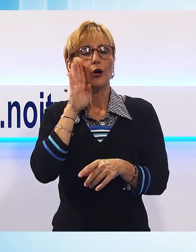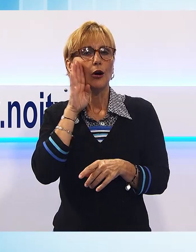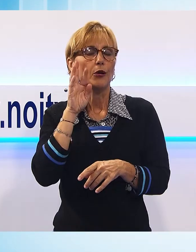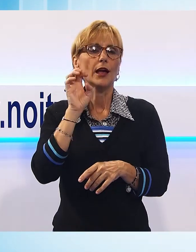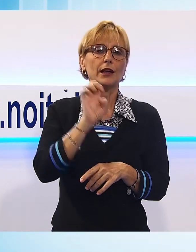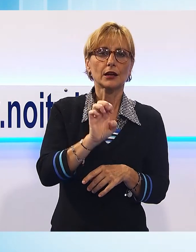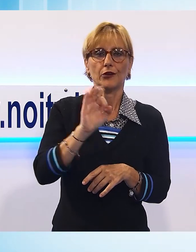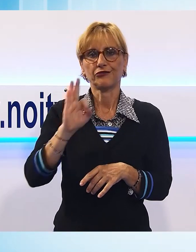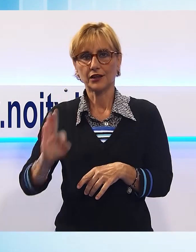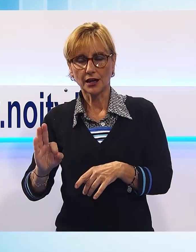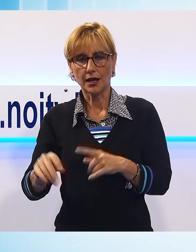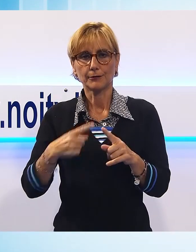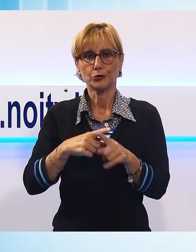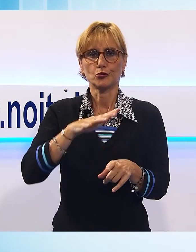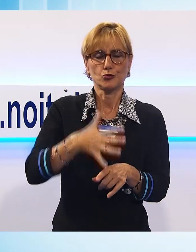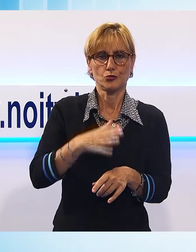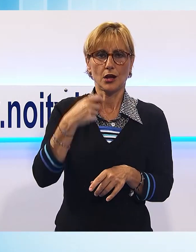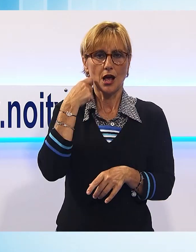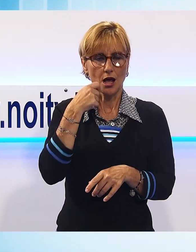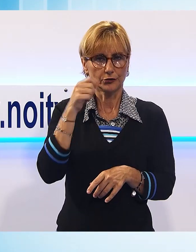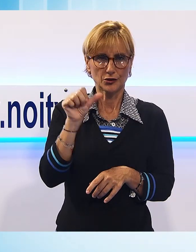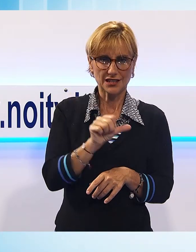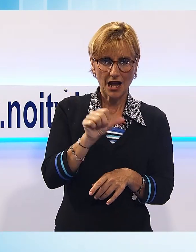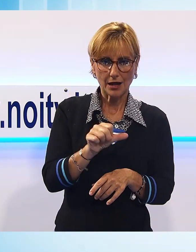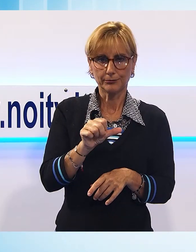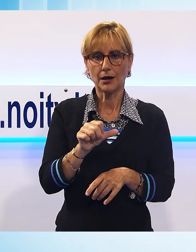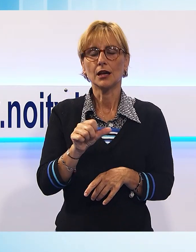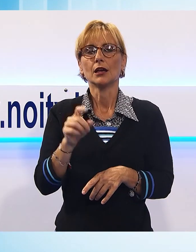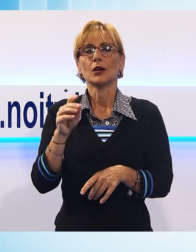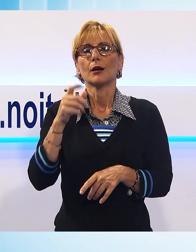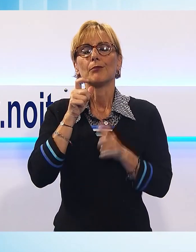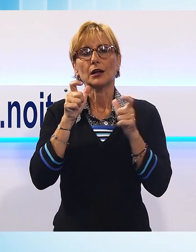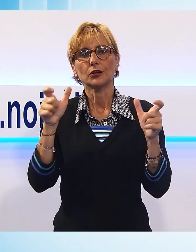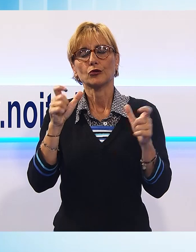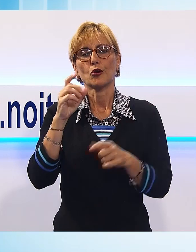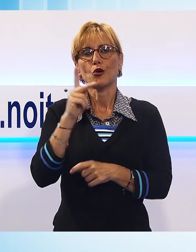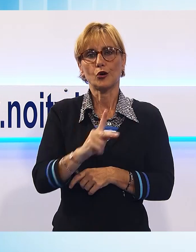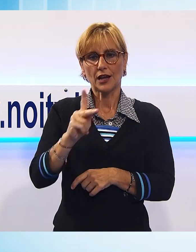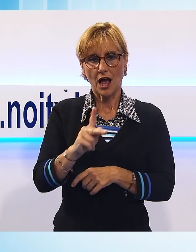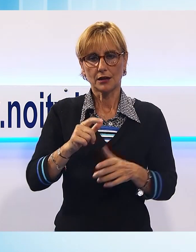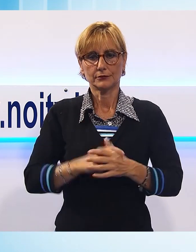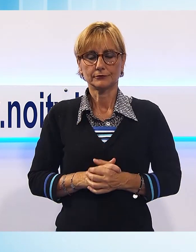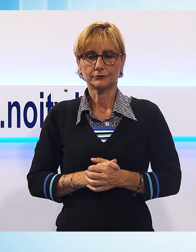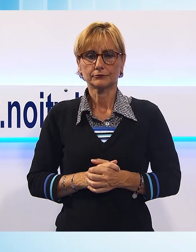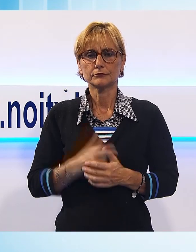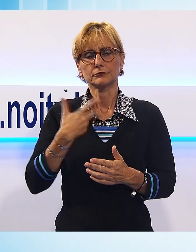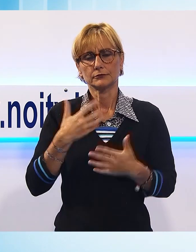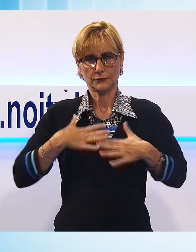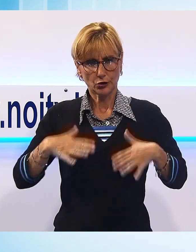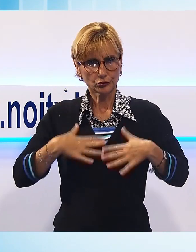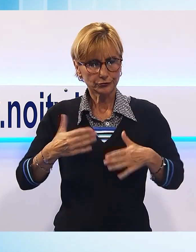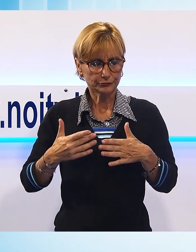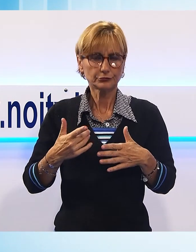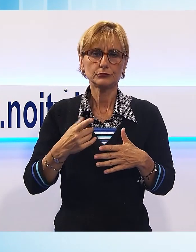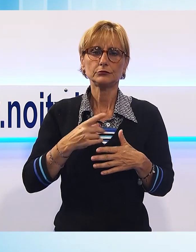sarà interpretato dal baritono coreano Leo Han. Regi a scena e costumi portano la firma di Ivan Stefanutti. L'orchestra della